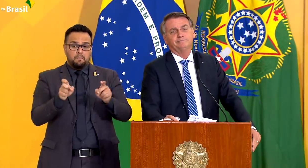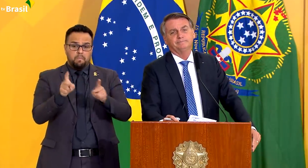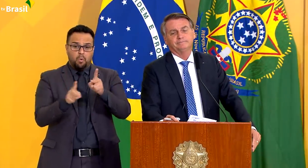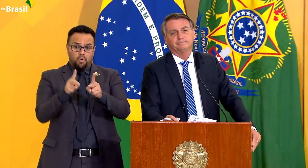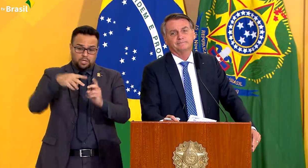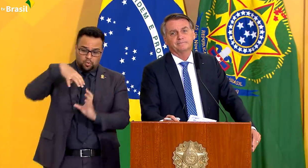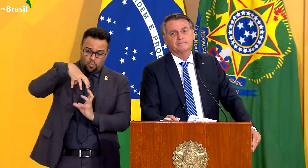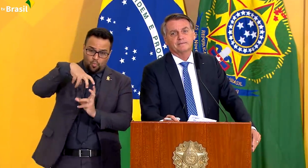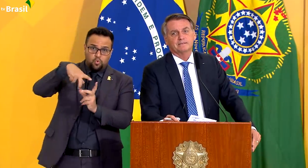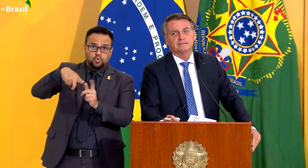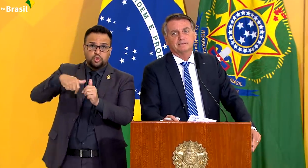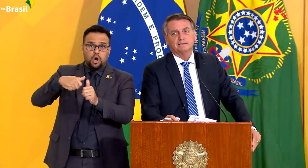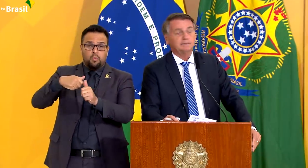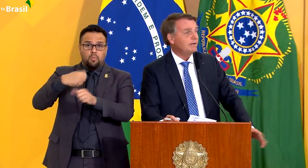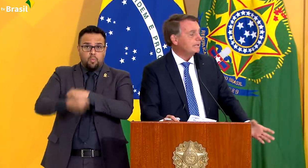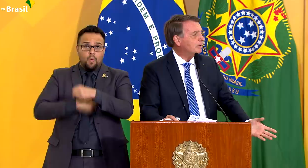ano.